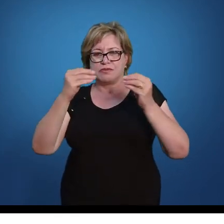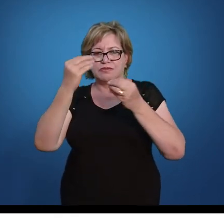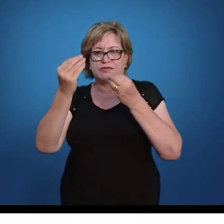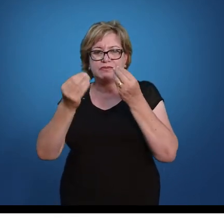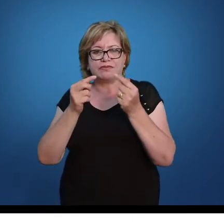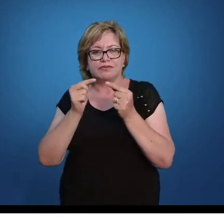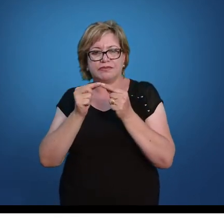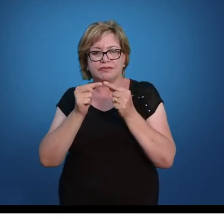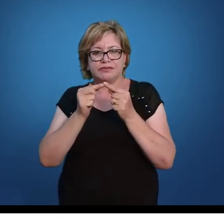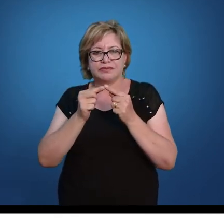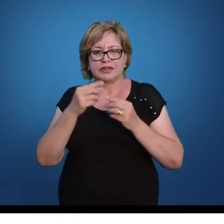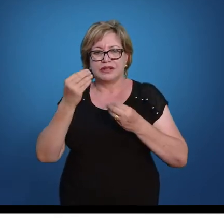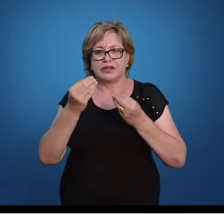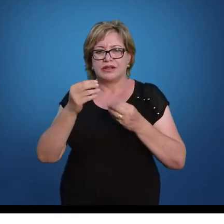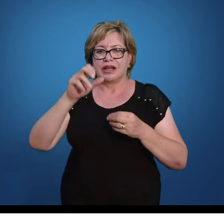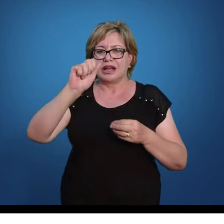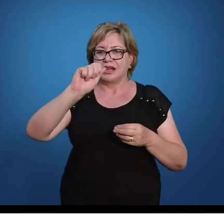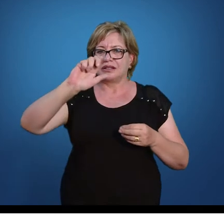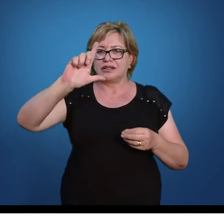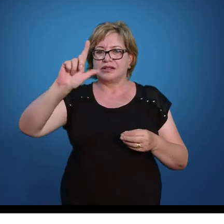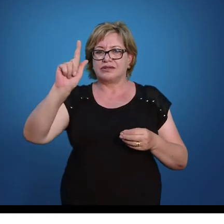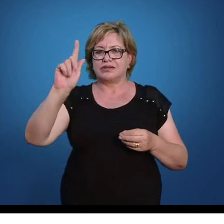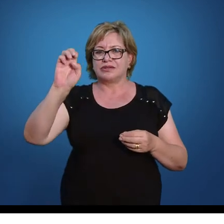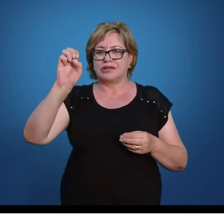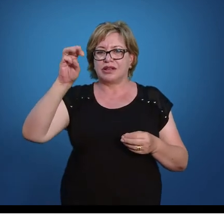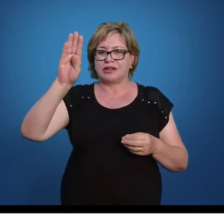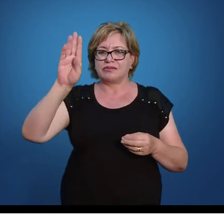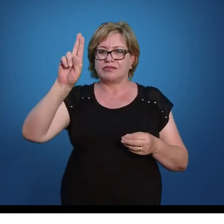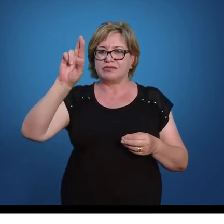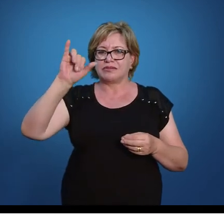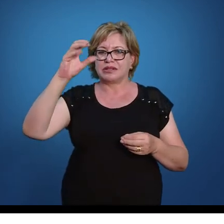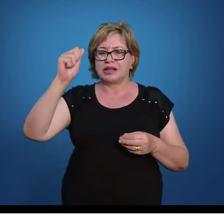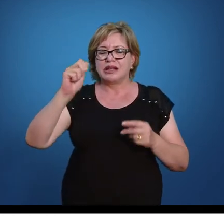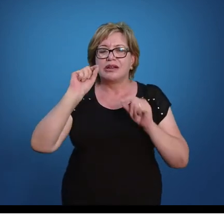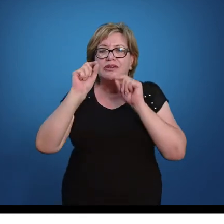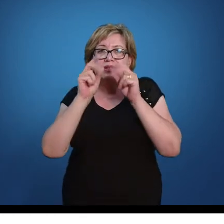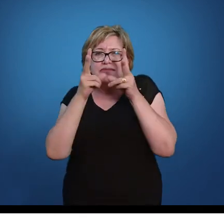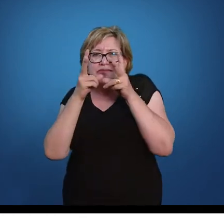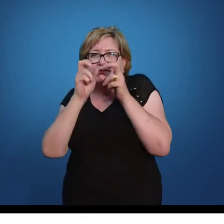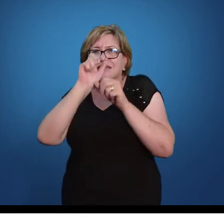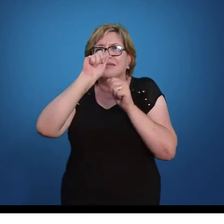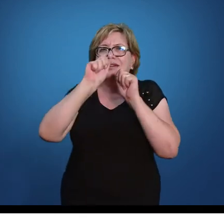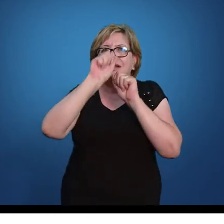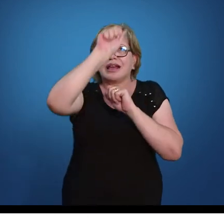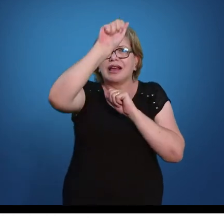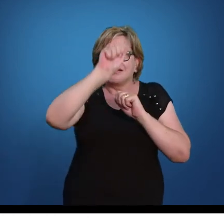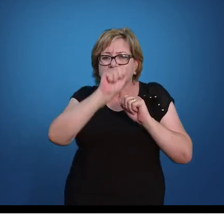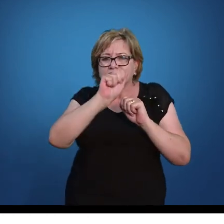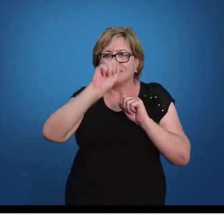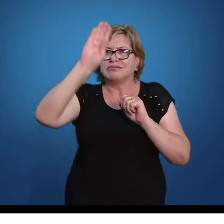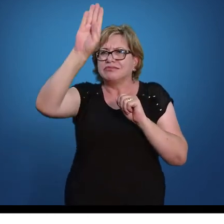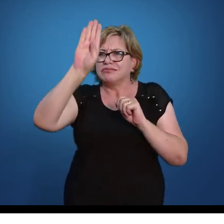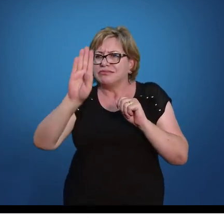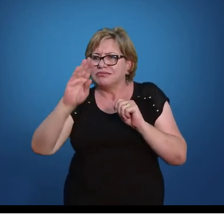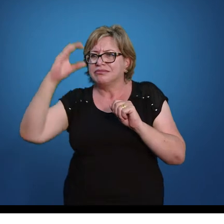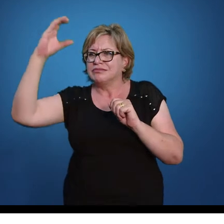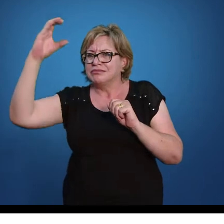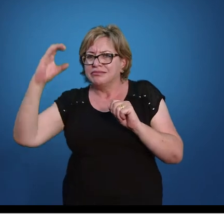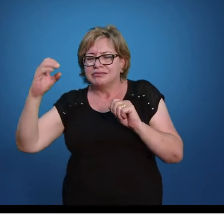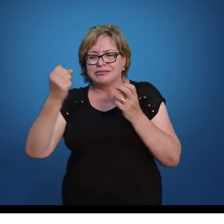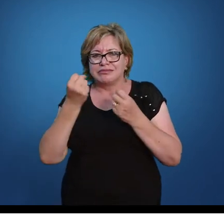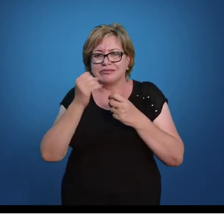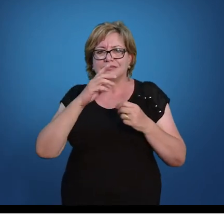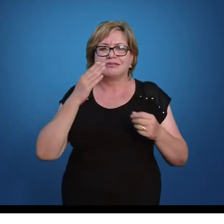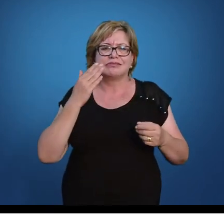relação à forma algébrica? justamente para você saber quem é o A, quem é o B, quem é o C. Então, se você tem